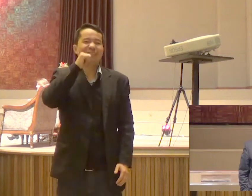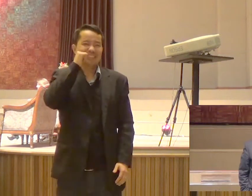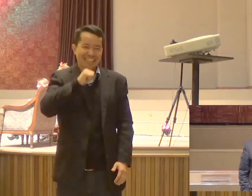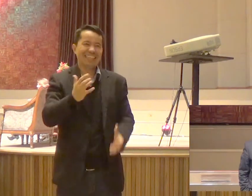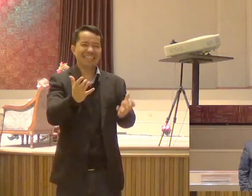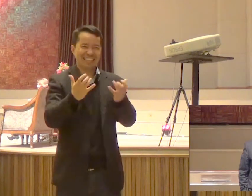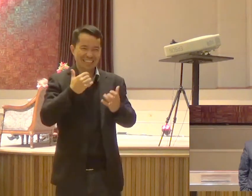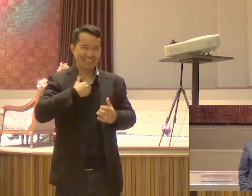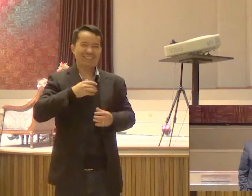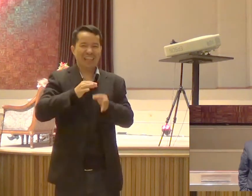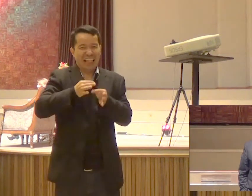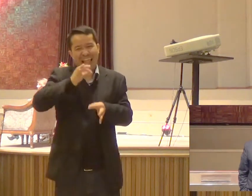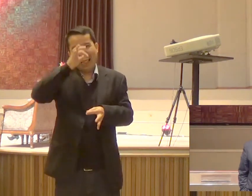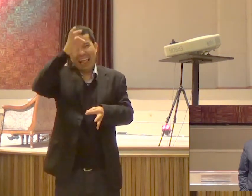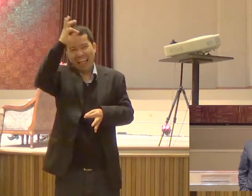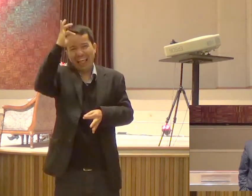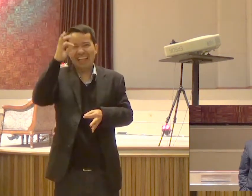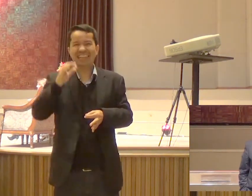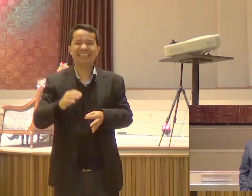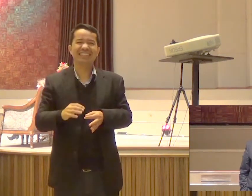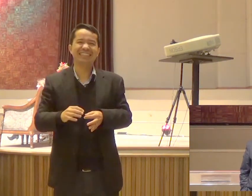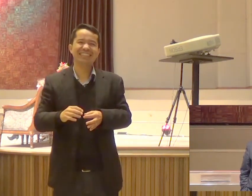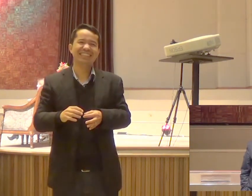Pastor O senhor mandou ele Sentar muito cedo